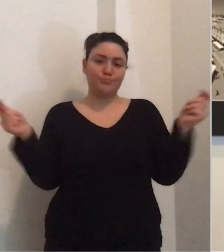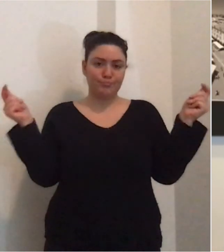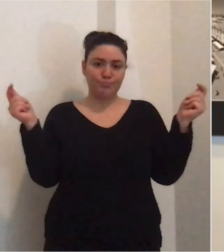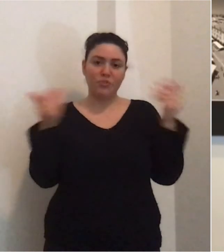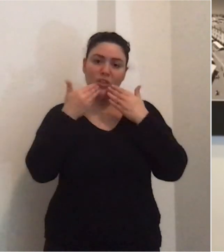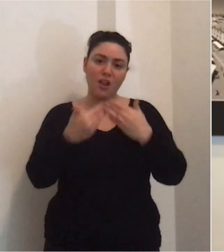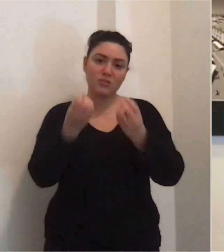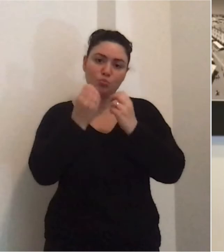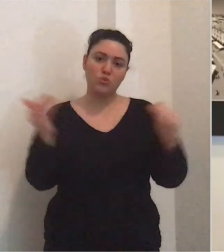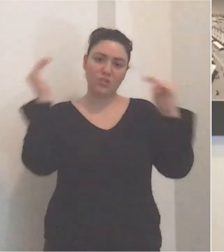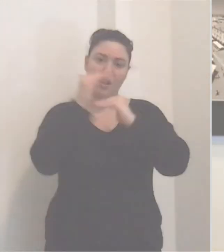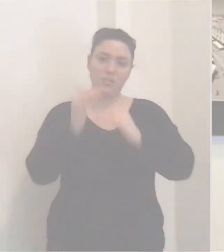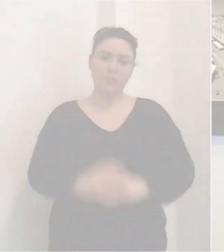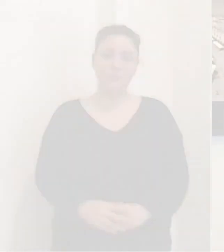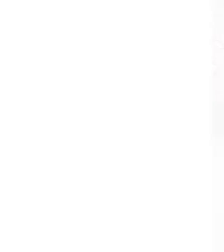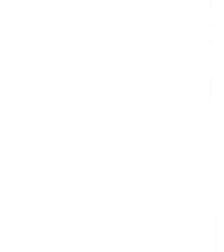a chi non c'è più grazie, buonasera